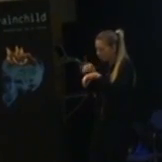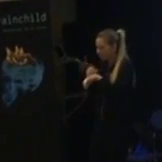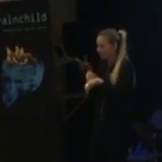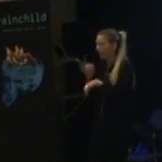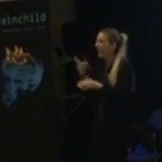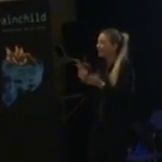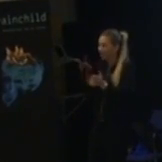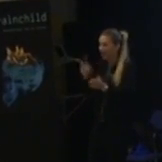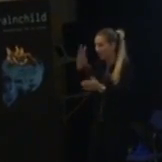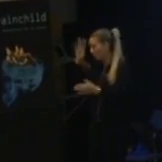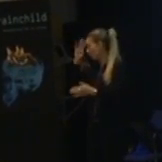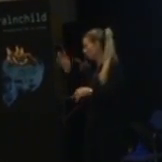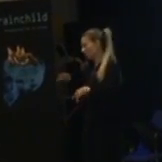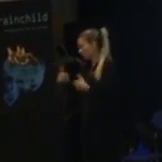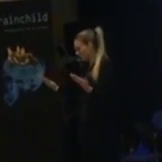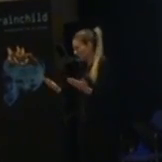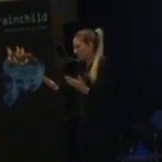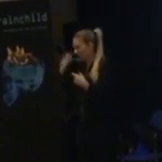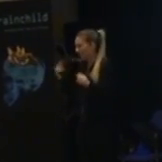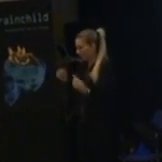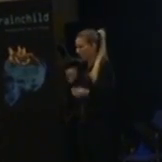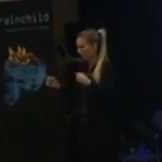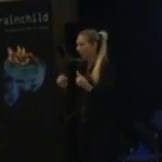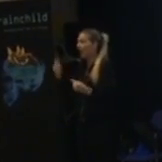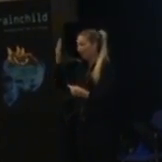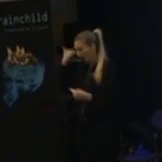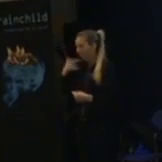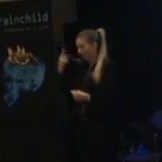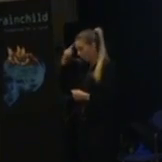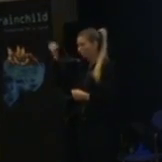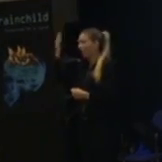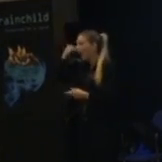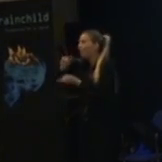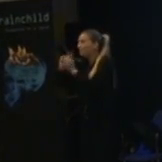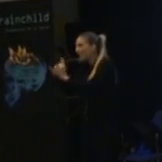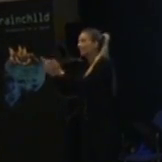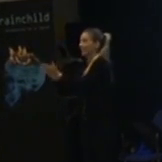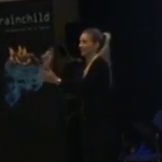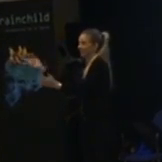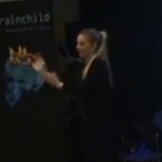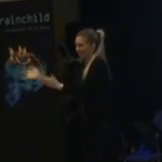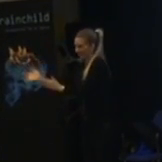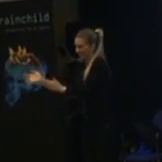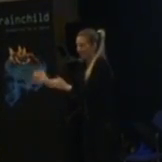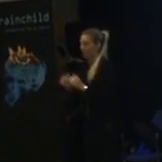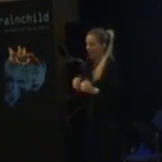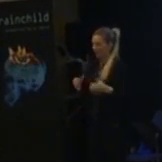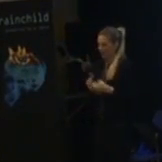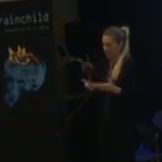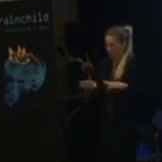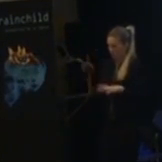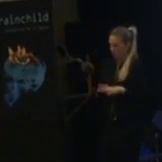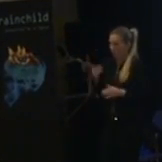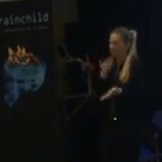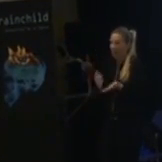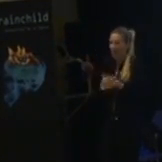ju alltid diskutera. Det kan ju vara en uppfinning som kan bli sant. Men just då när personen kommer in i klassrummet så är det flera barn som kan tycka.